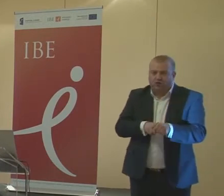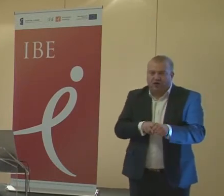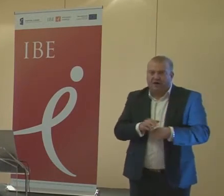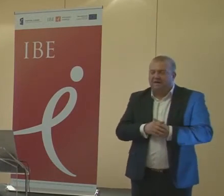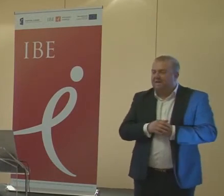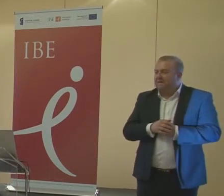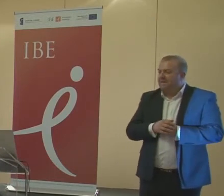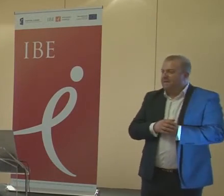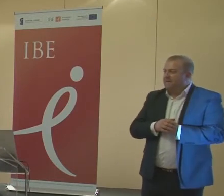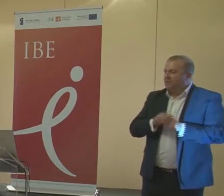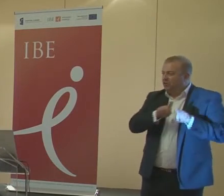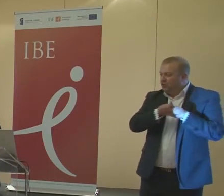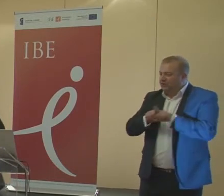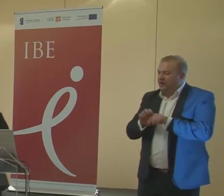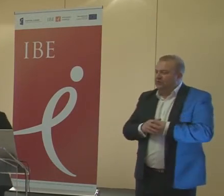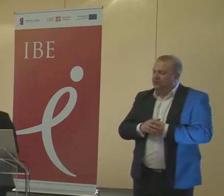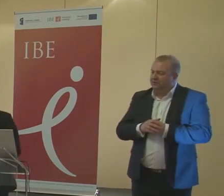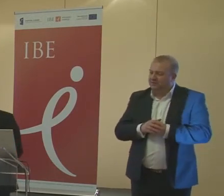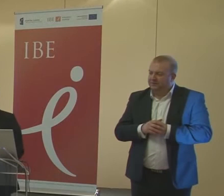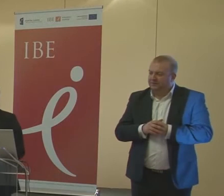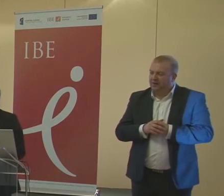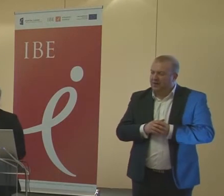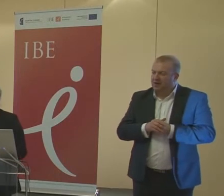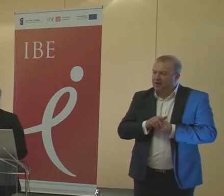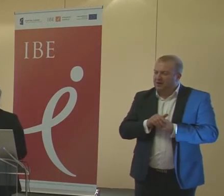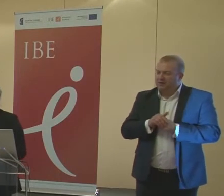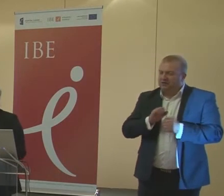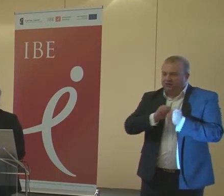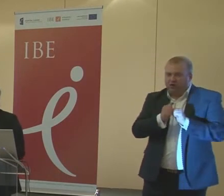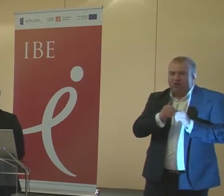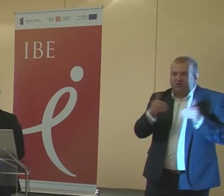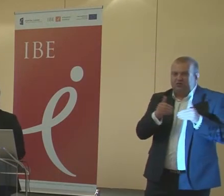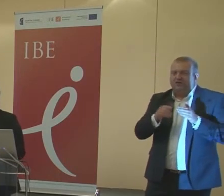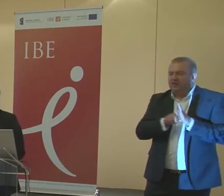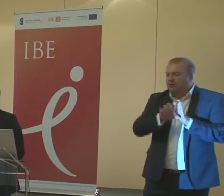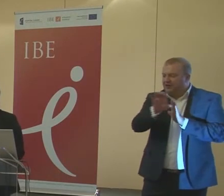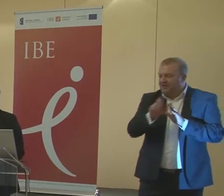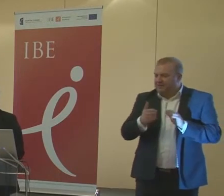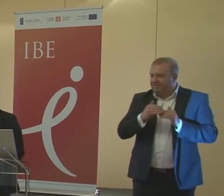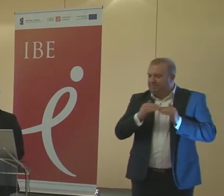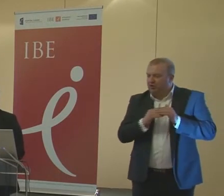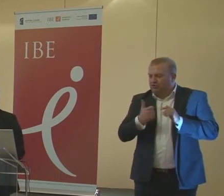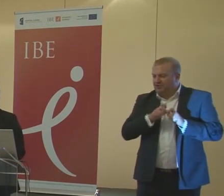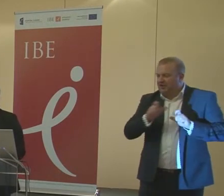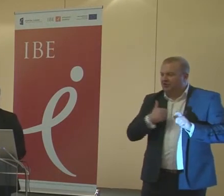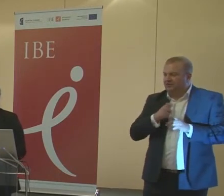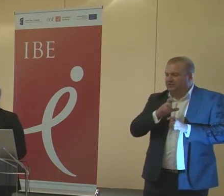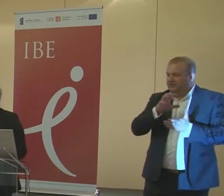również są możliwe do obserwacji podczas naszych zajęć.